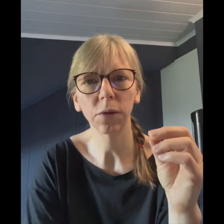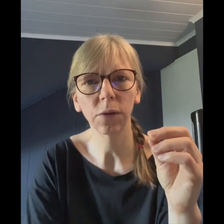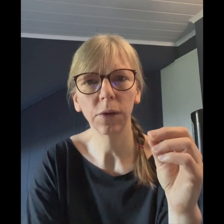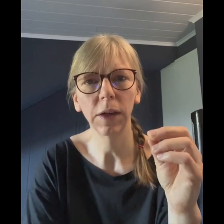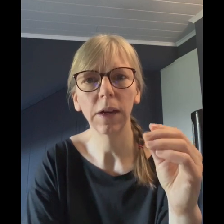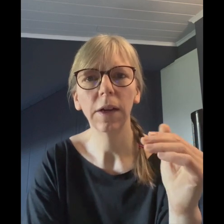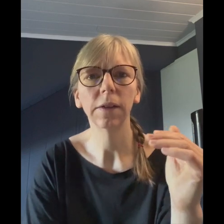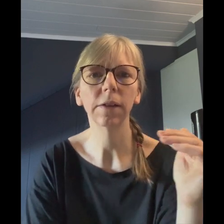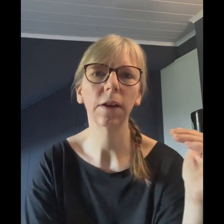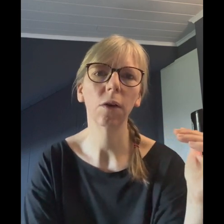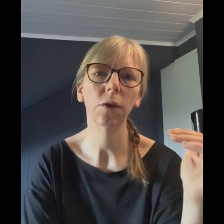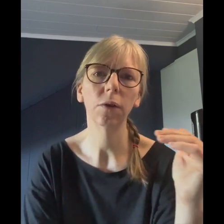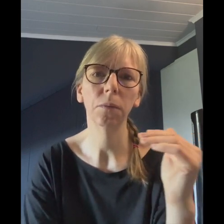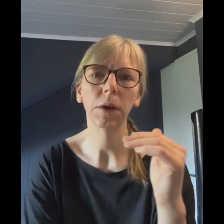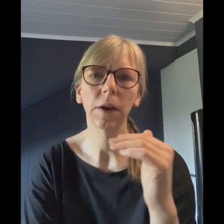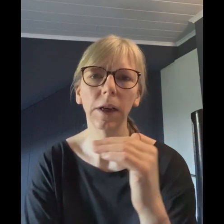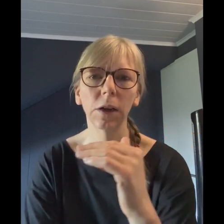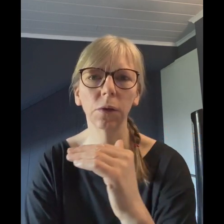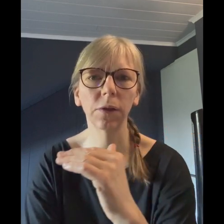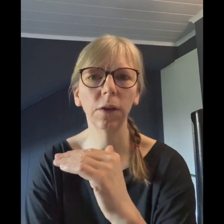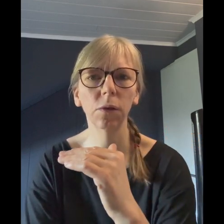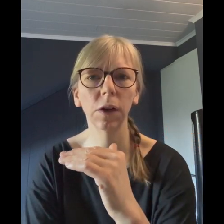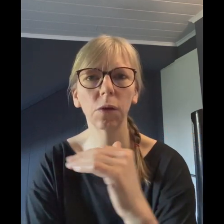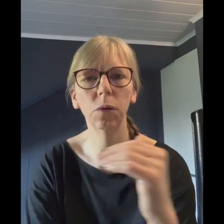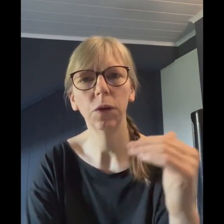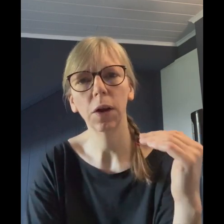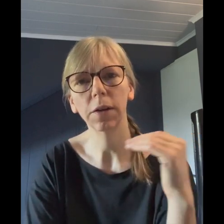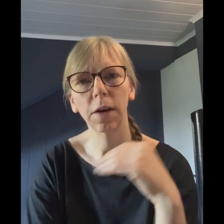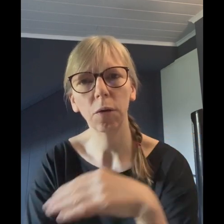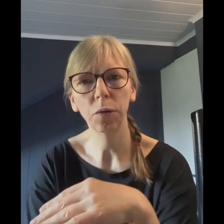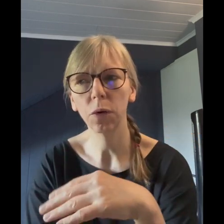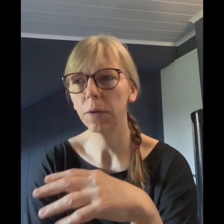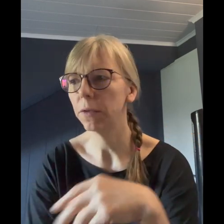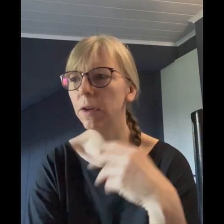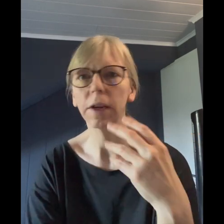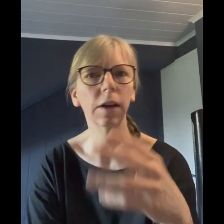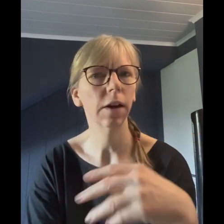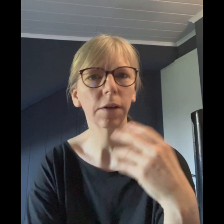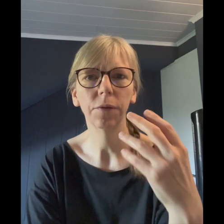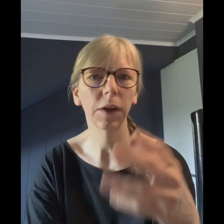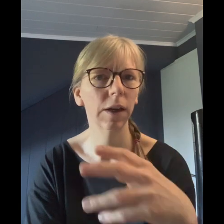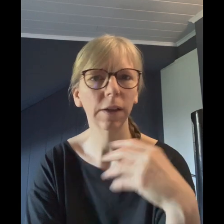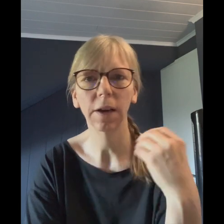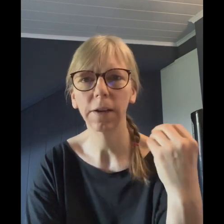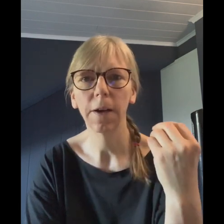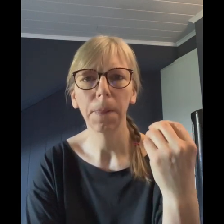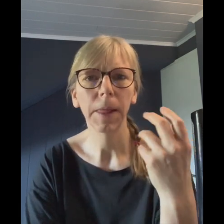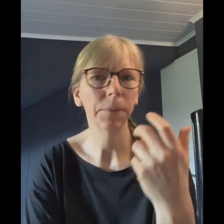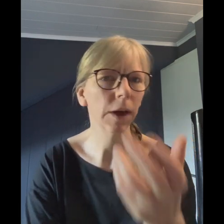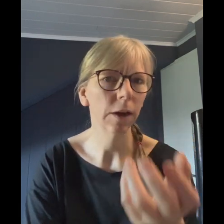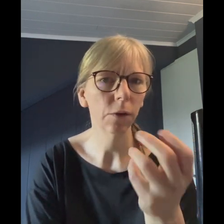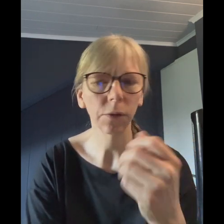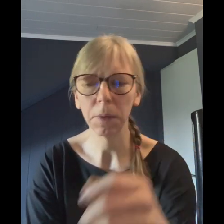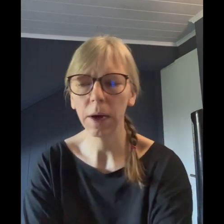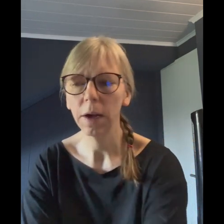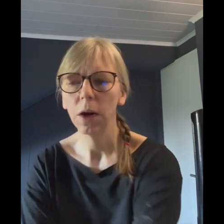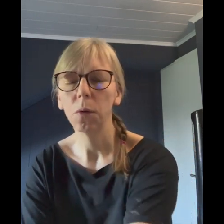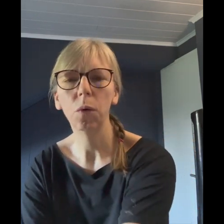zu sehen, dass die Leute mit Reduzierung der Kohlenhydrate aufhören, weil sie sind eingeladen, Feierlichkeit, haben keine Lust mehr oder